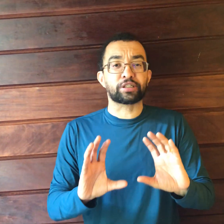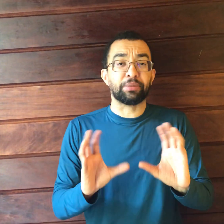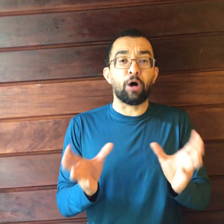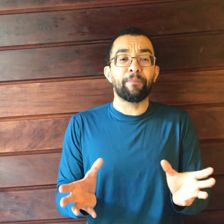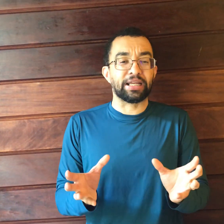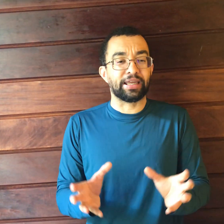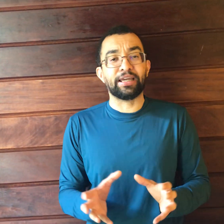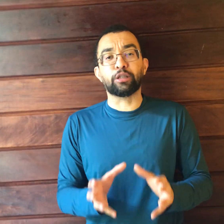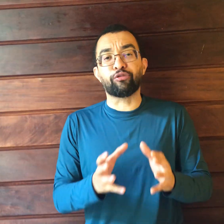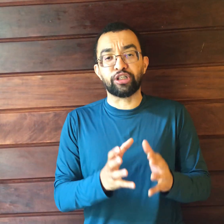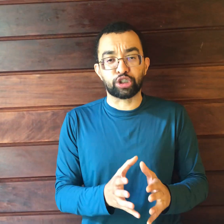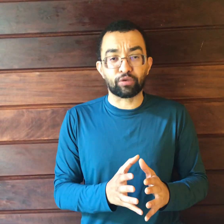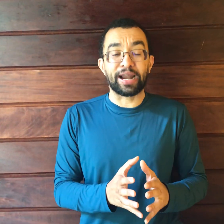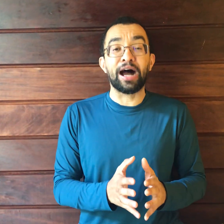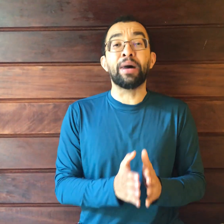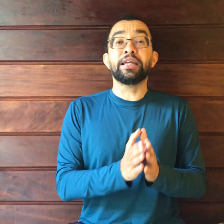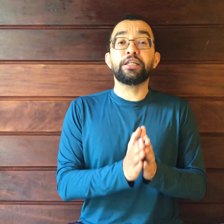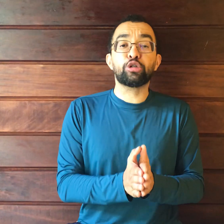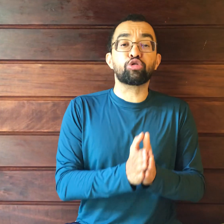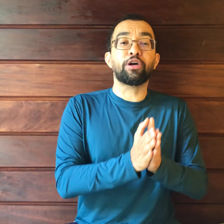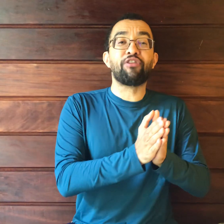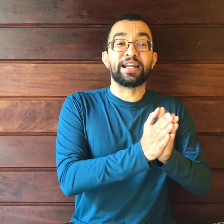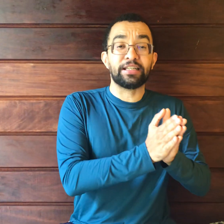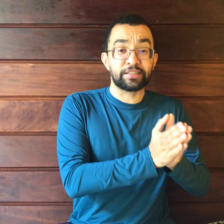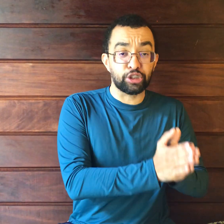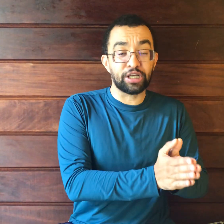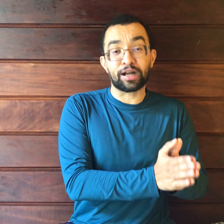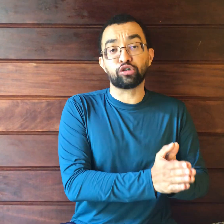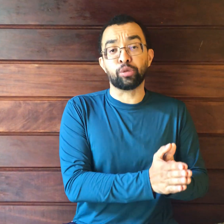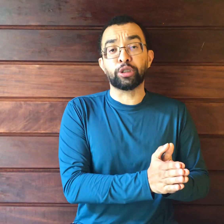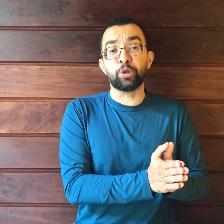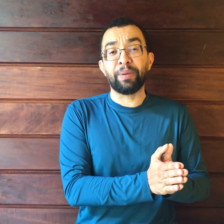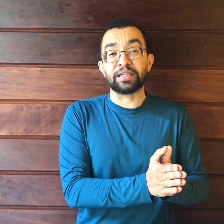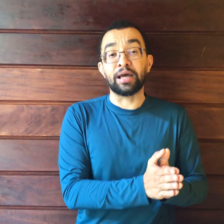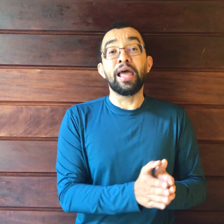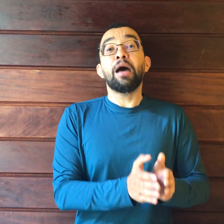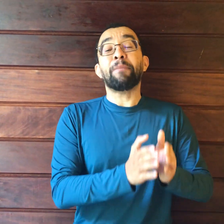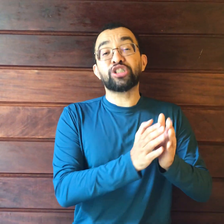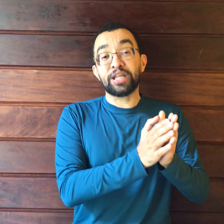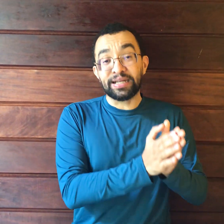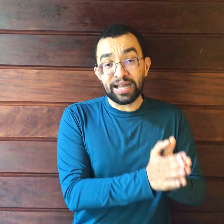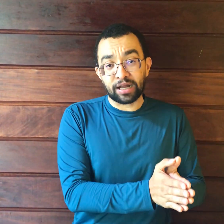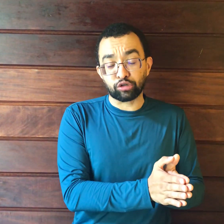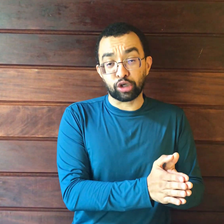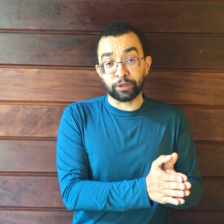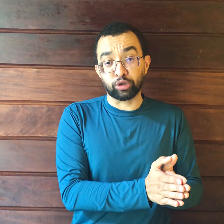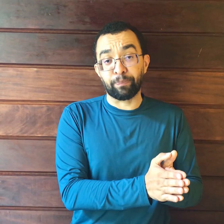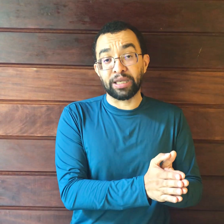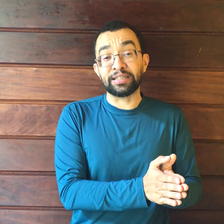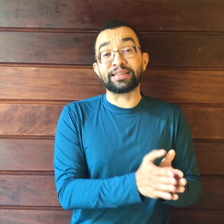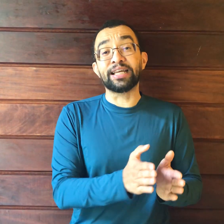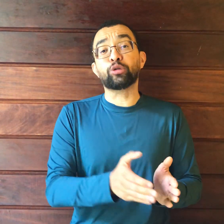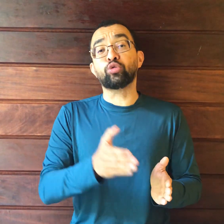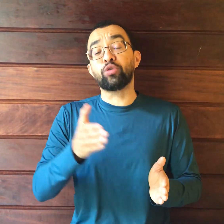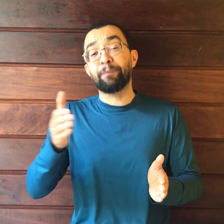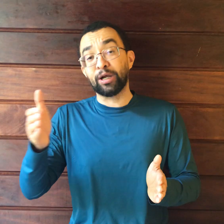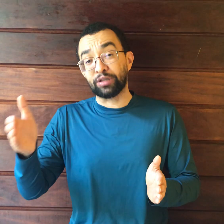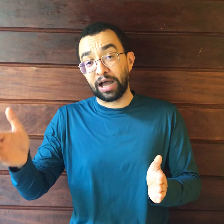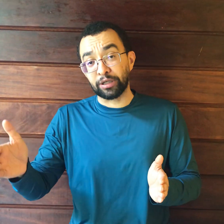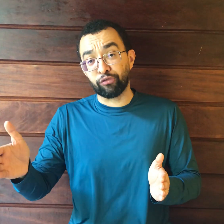similar a um brinquedo, fingindo que era arma, isso não faria incidir a causa de aumento de pena. Mas teria a causa de aumento de pena tanto no emprego da arma de